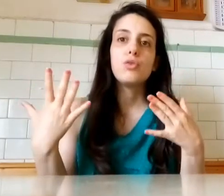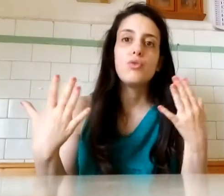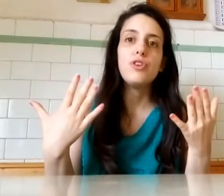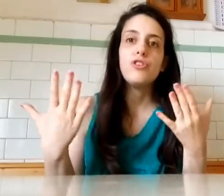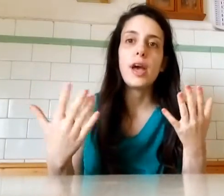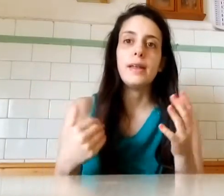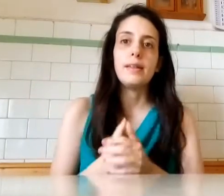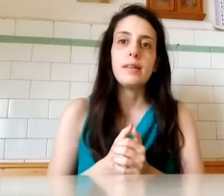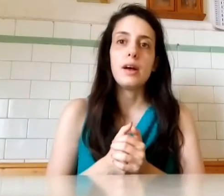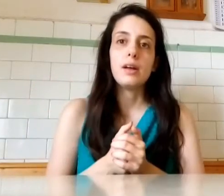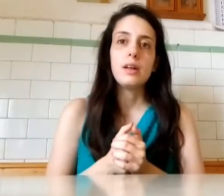Sufficienza